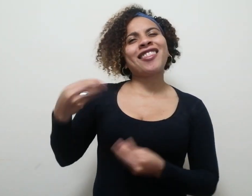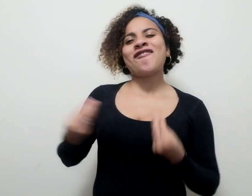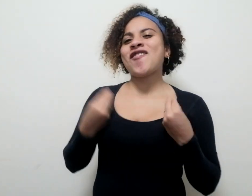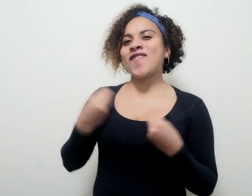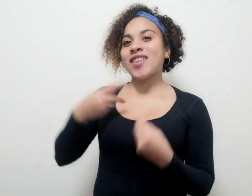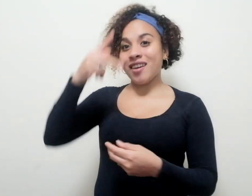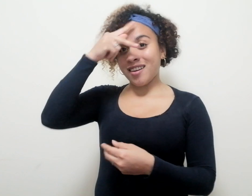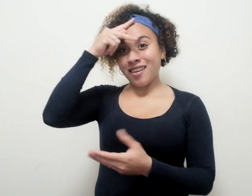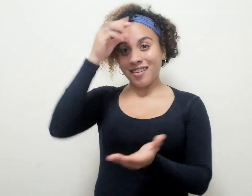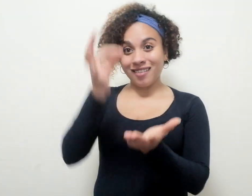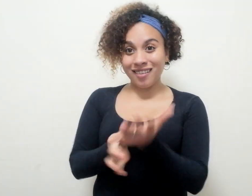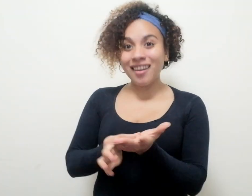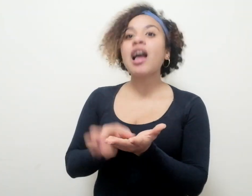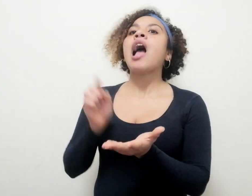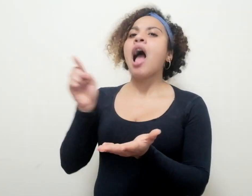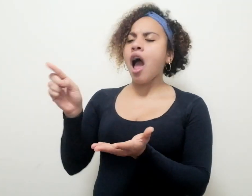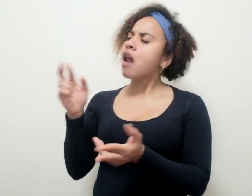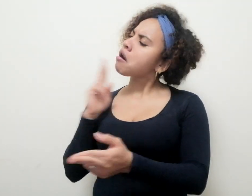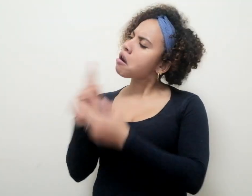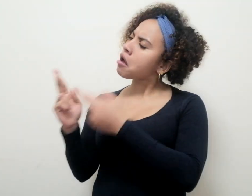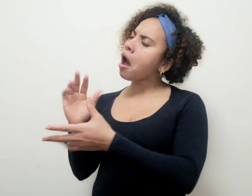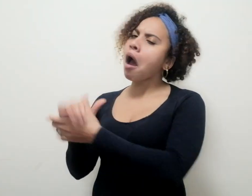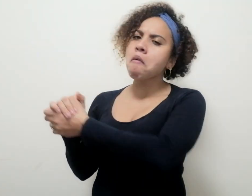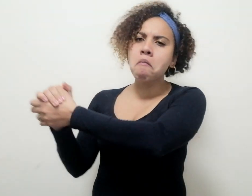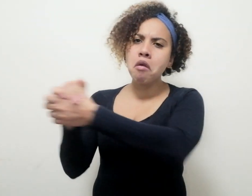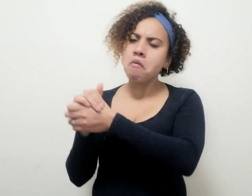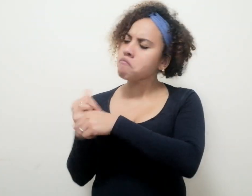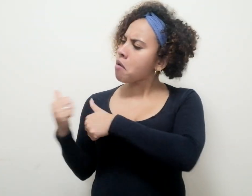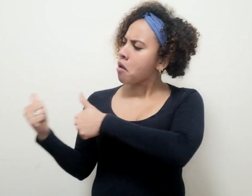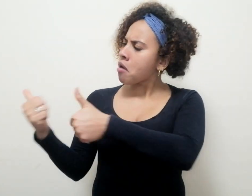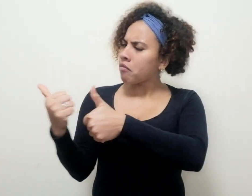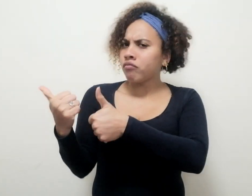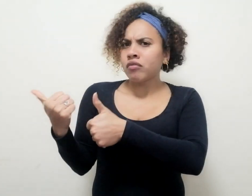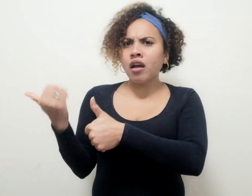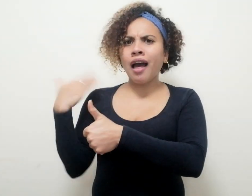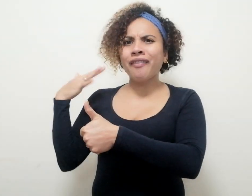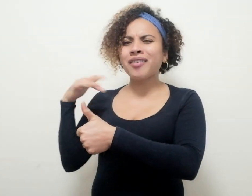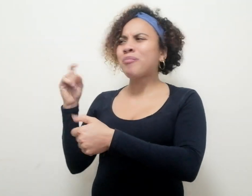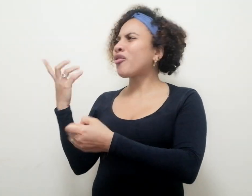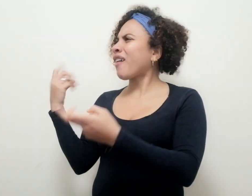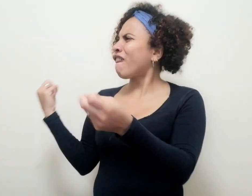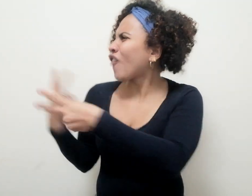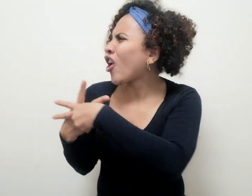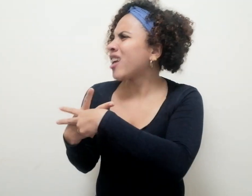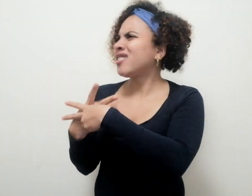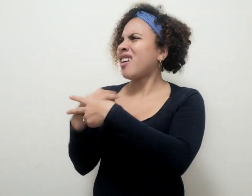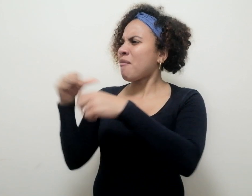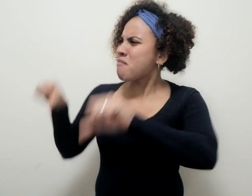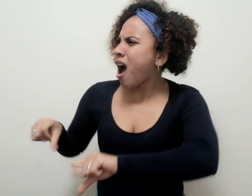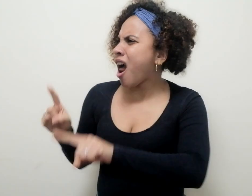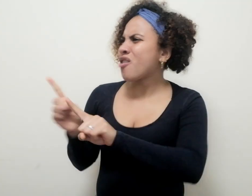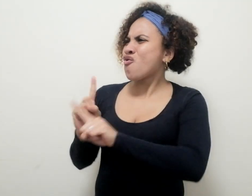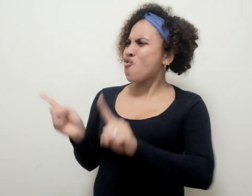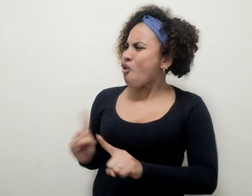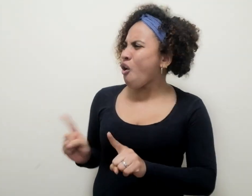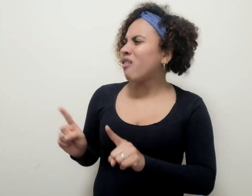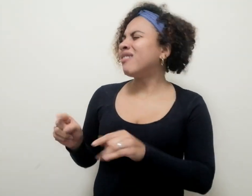Lima y mis relaciones sociales no se veían expuestas a esa fría violencia hiper sonriente